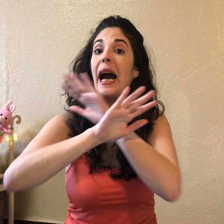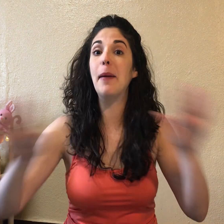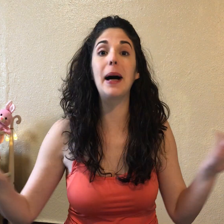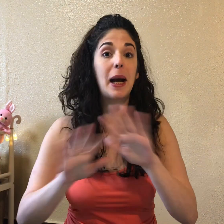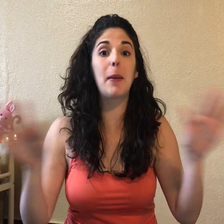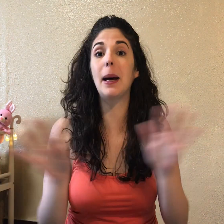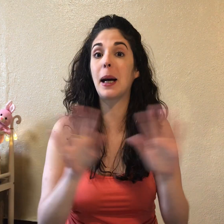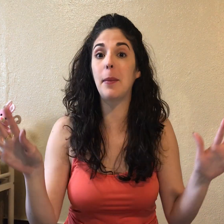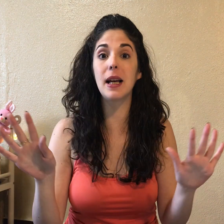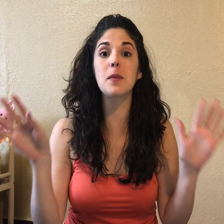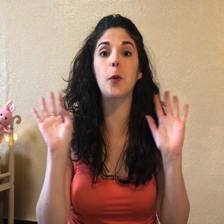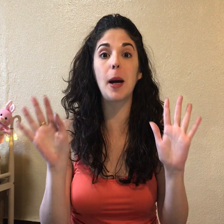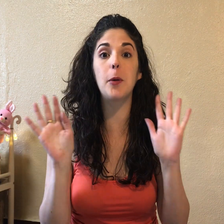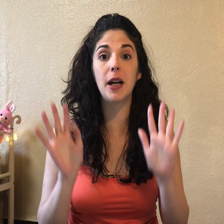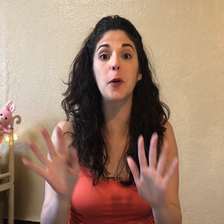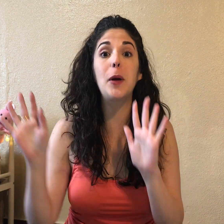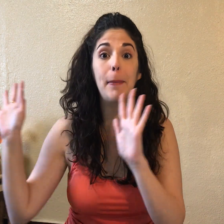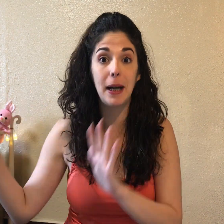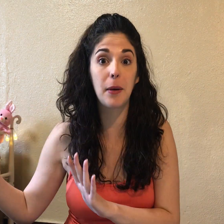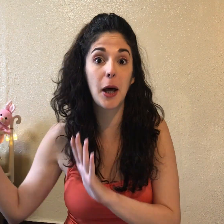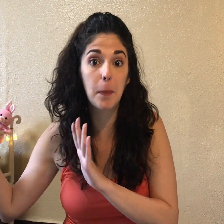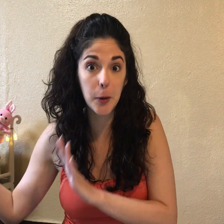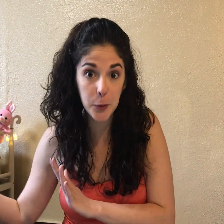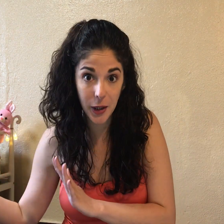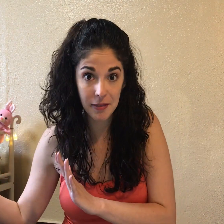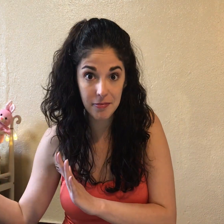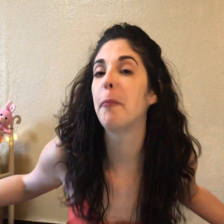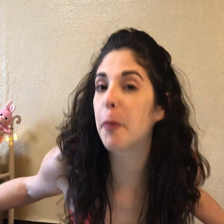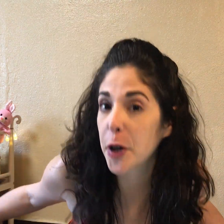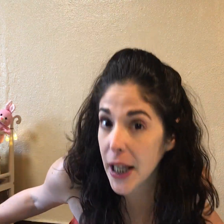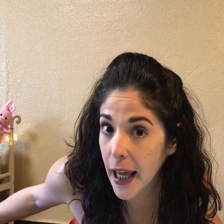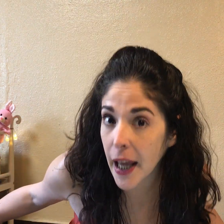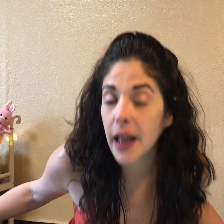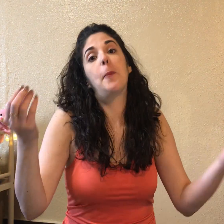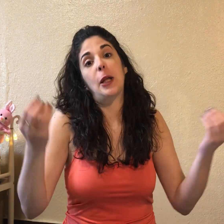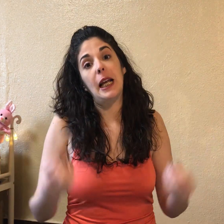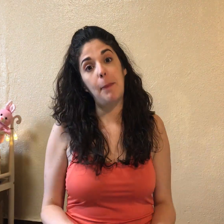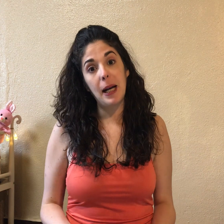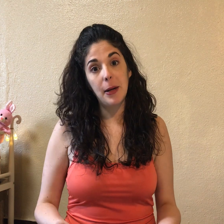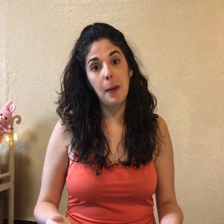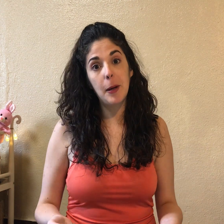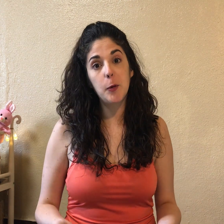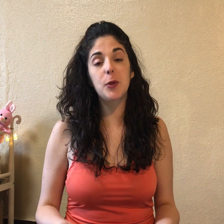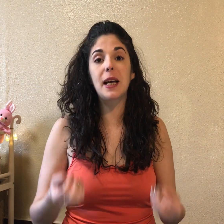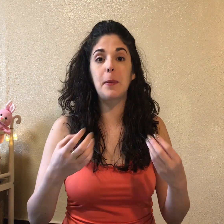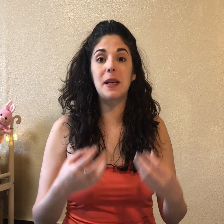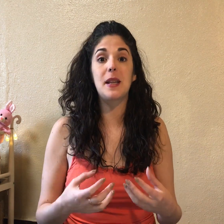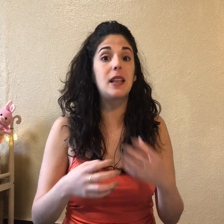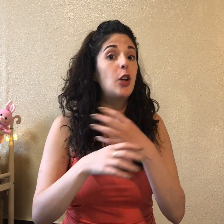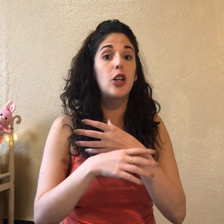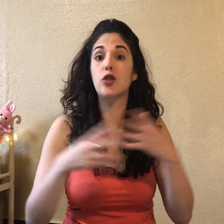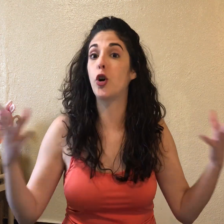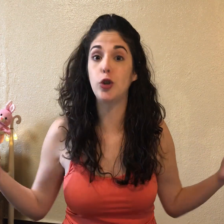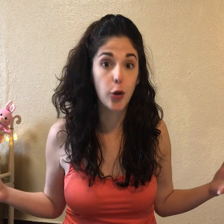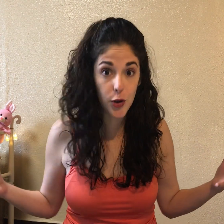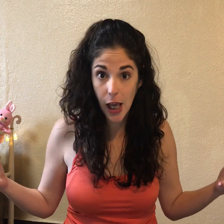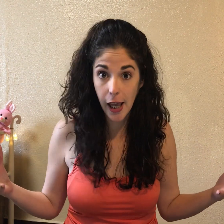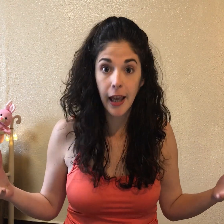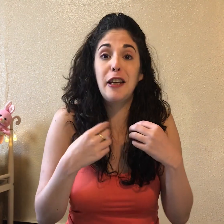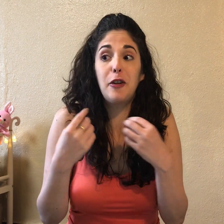jamás, jamás, jamás voy a poner una palabra de pregunta. ¿Por qué? Porque la palabra de pregunta representa lo que yo no sé. Y